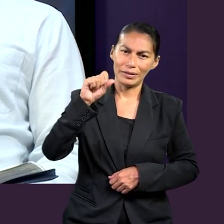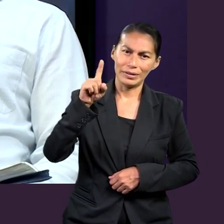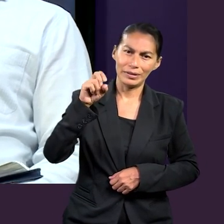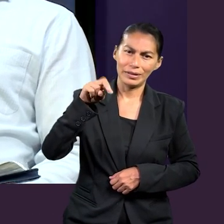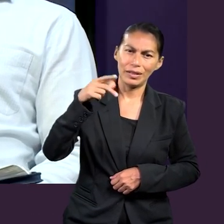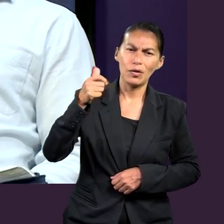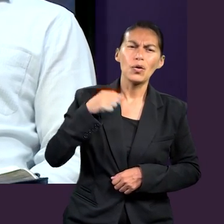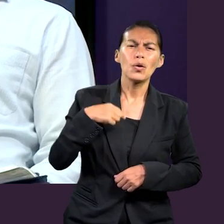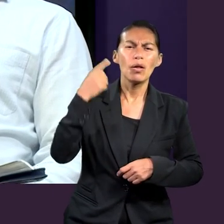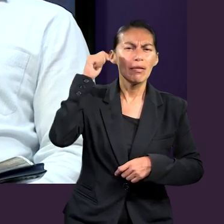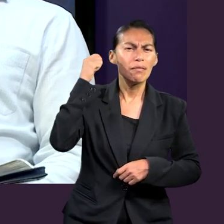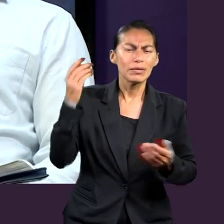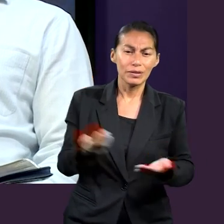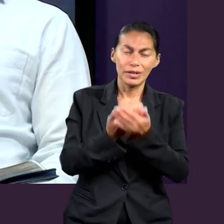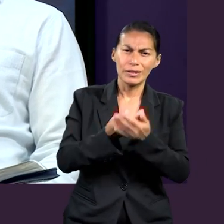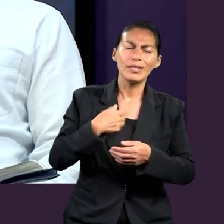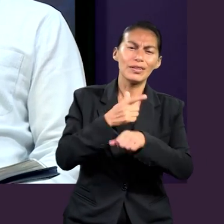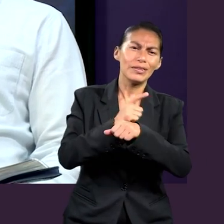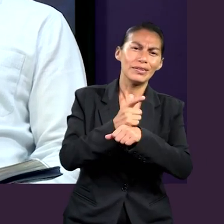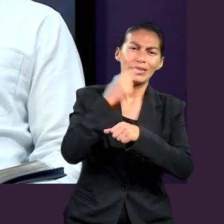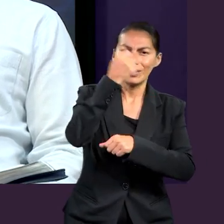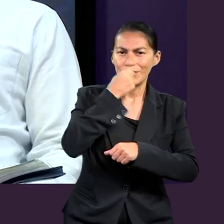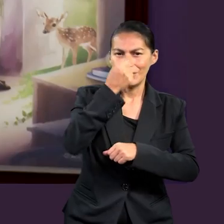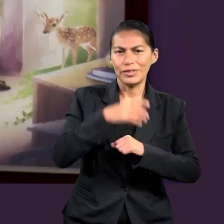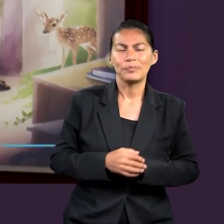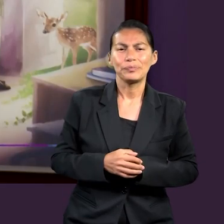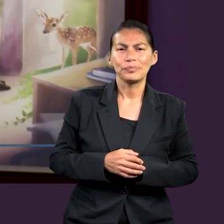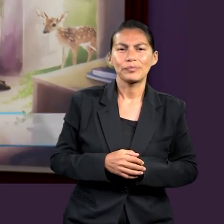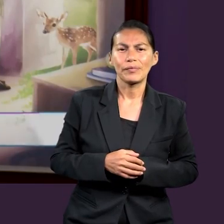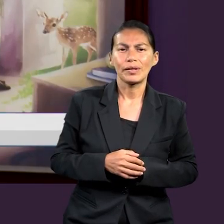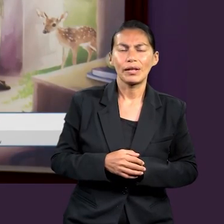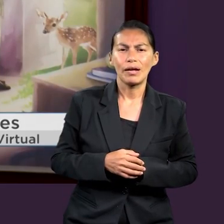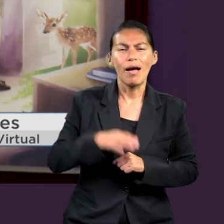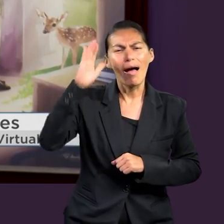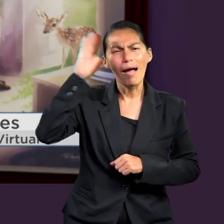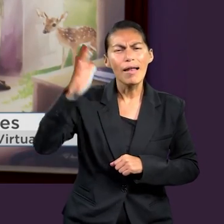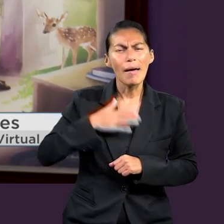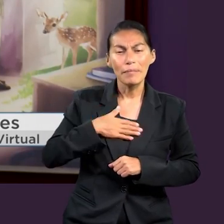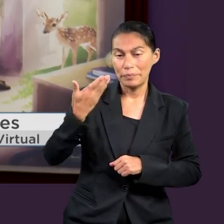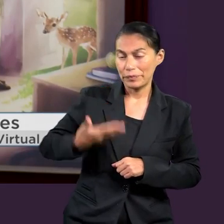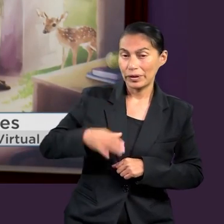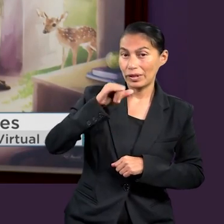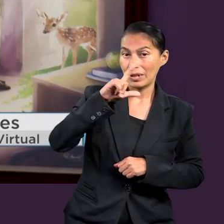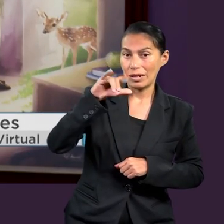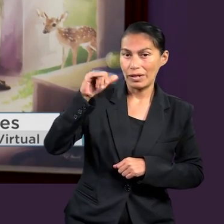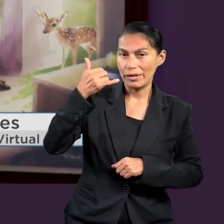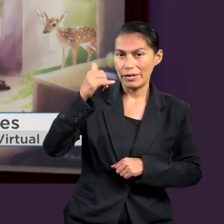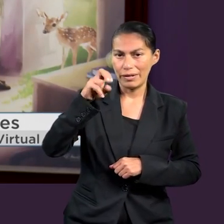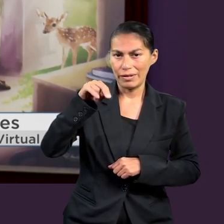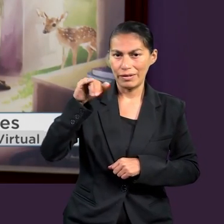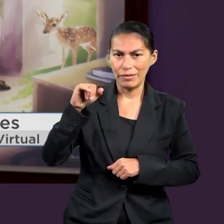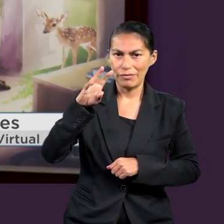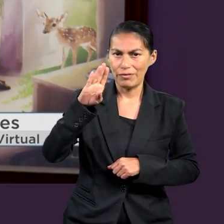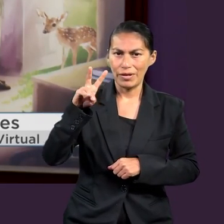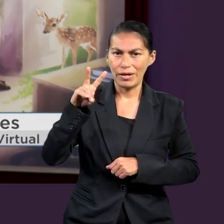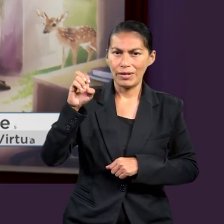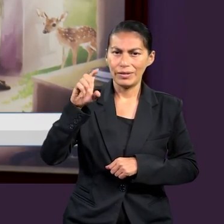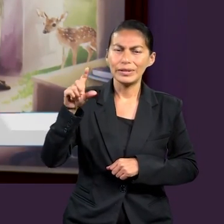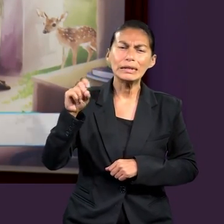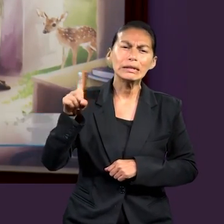soy de Tabasco y soy licenciada en teología. Hola, mi nombre es Ilygeny Baez, vengo de Colombia y trabajo en la UME Virtual.